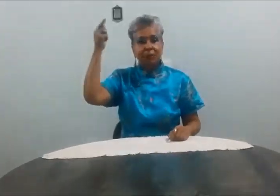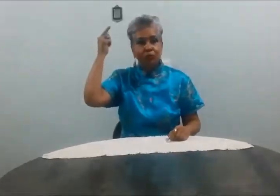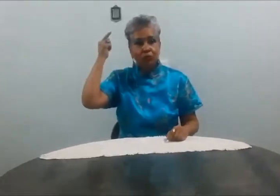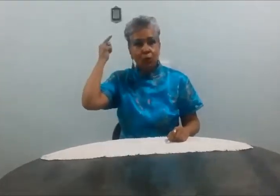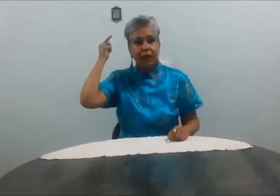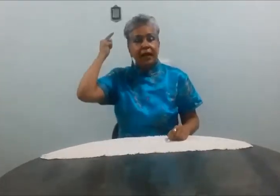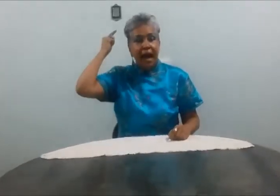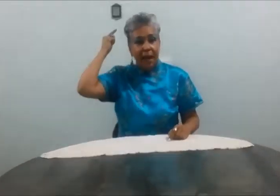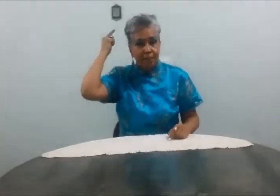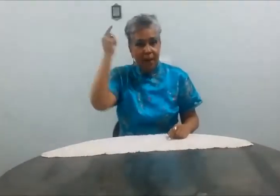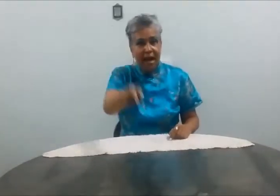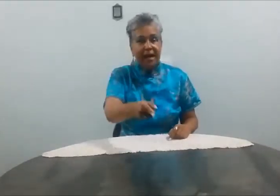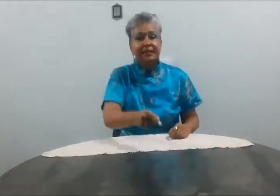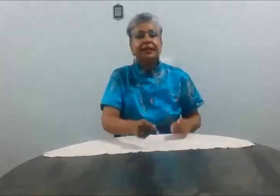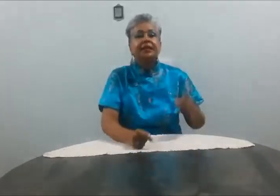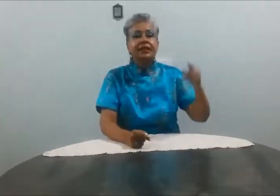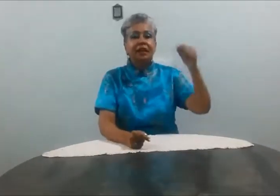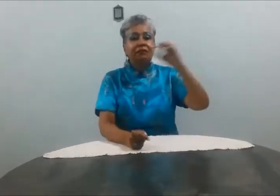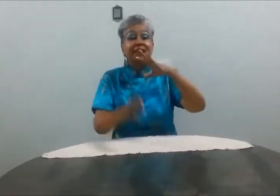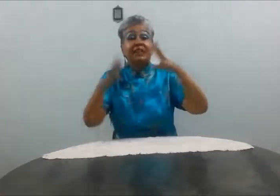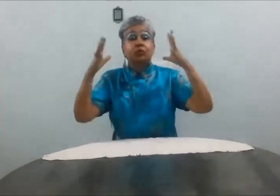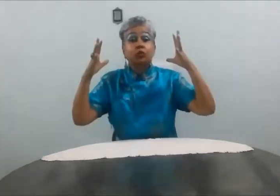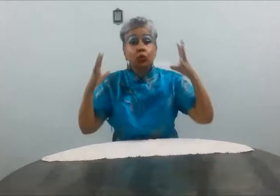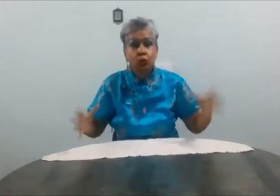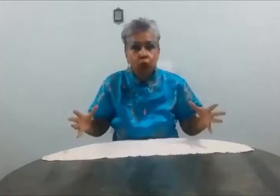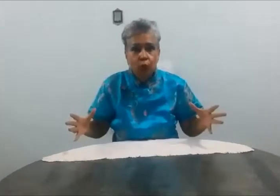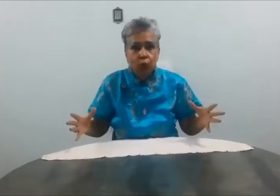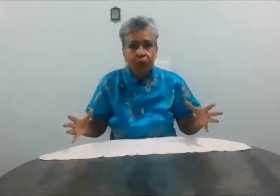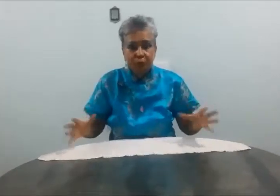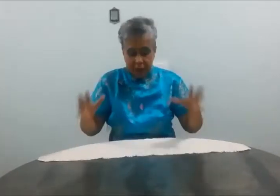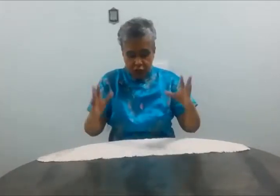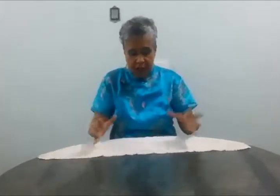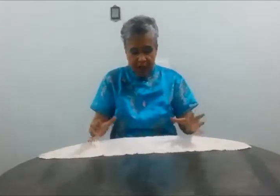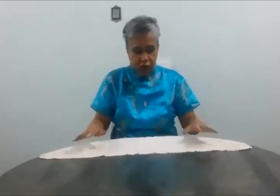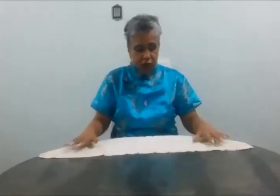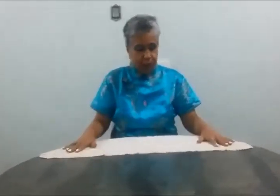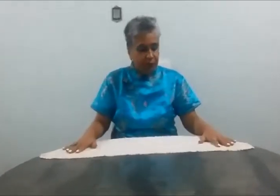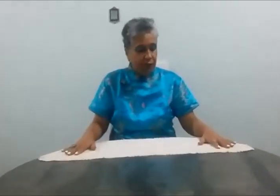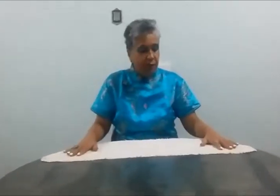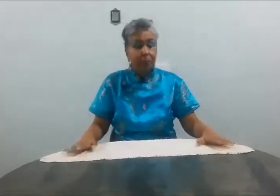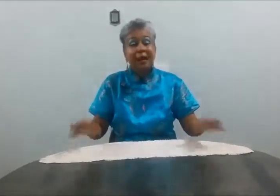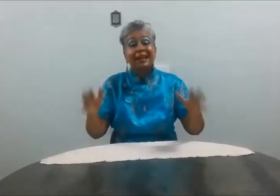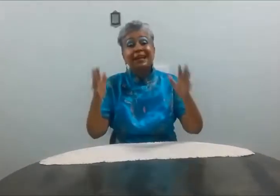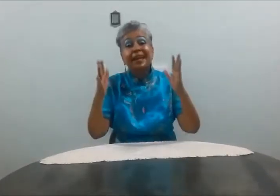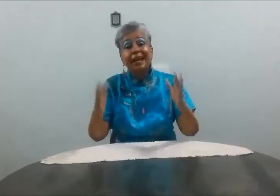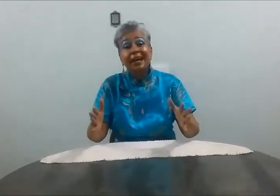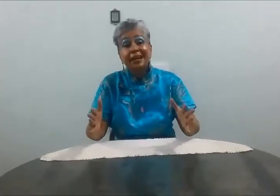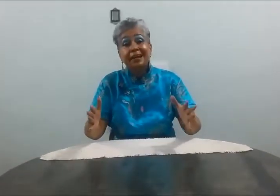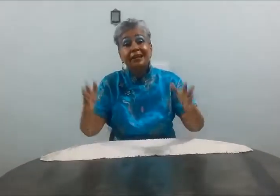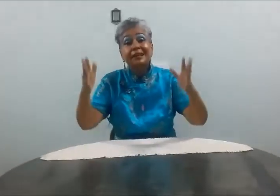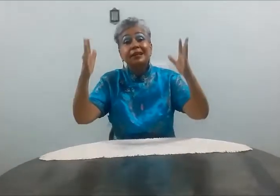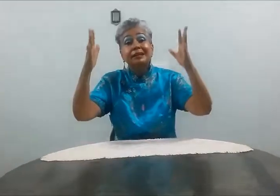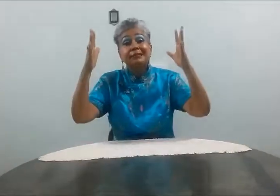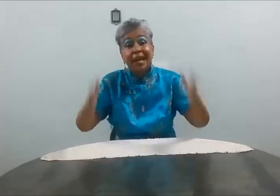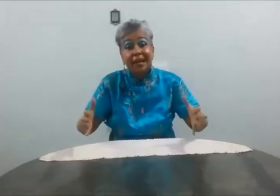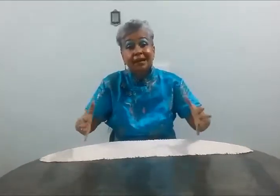a pessoa amada, que afeta tudo. Gente, pra que ter